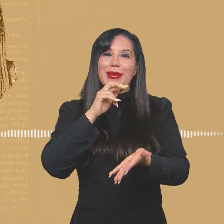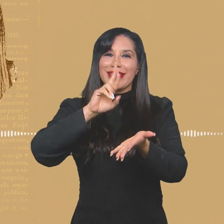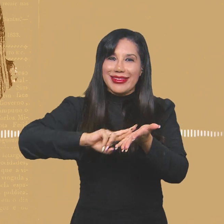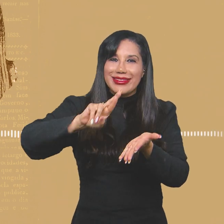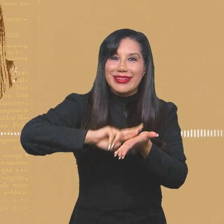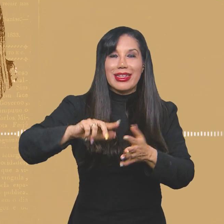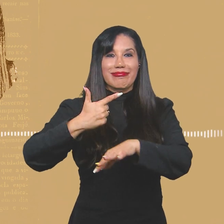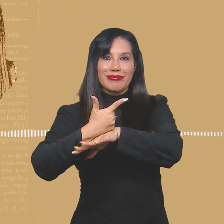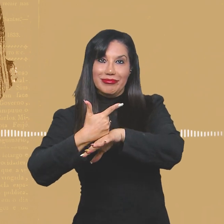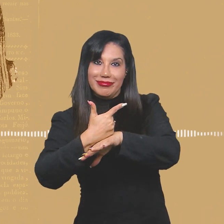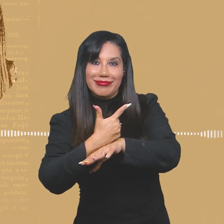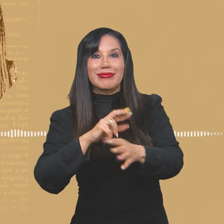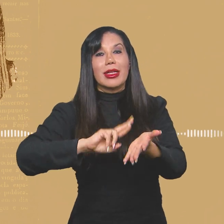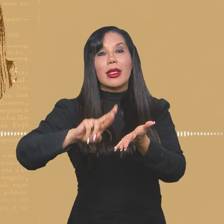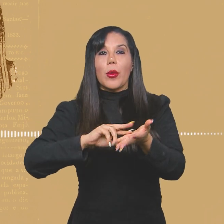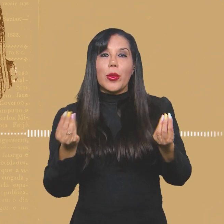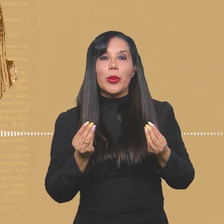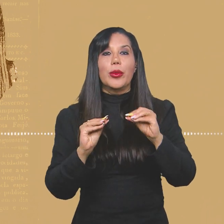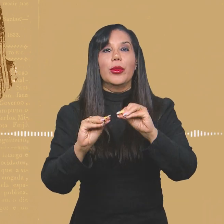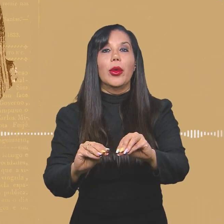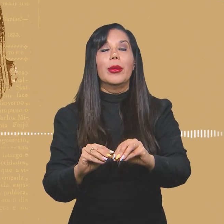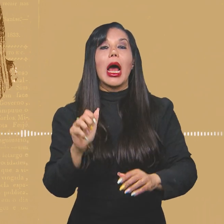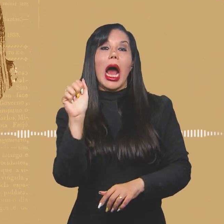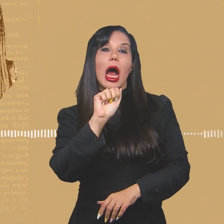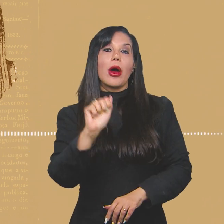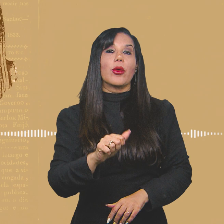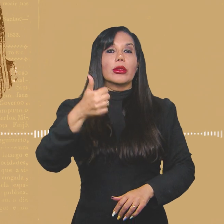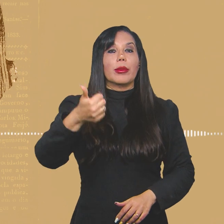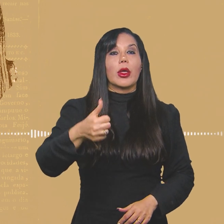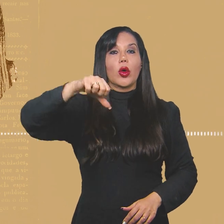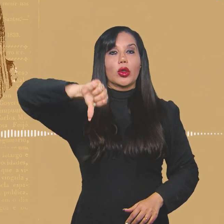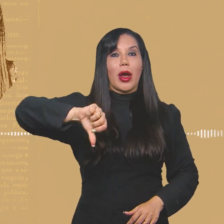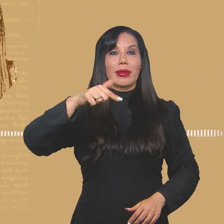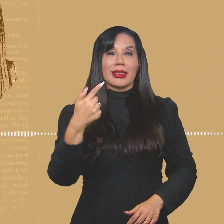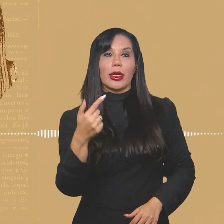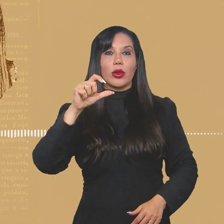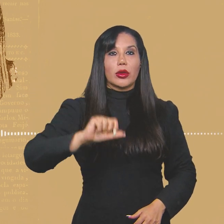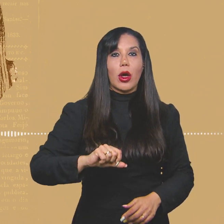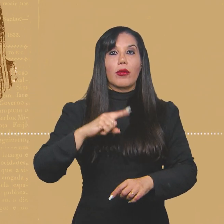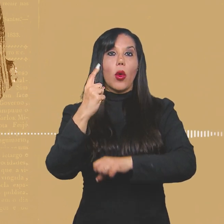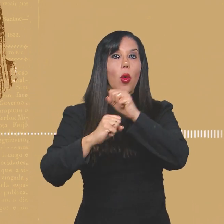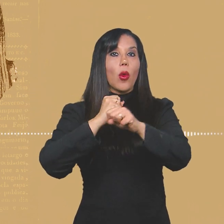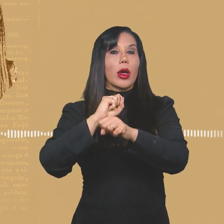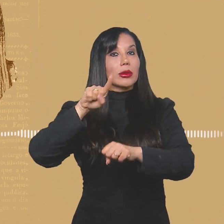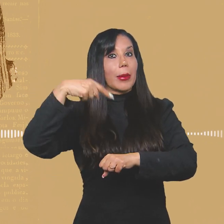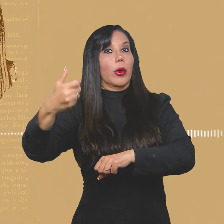segunda edição da revista, publicada apenas em agosto de 1979, mais de um ano após a primeira.